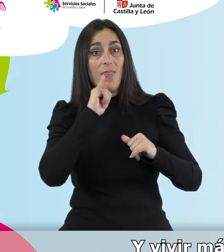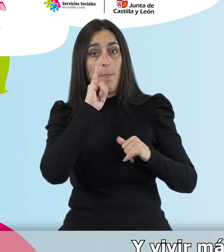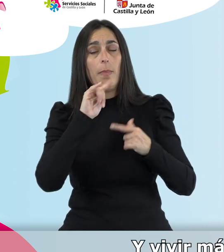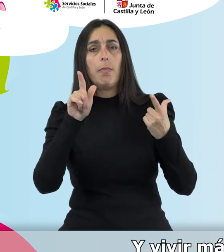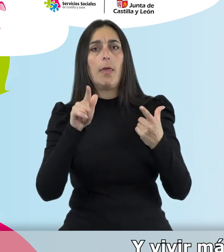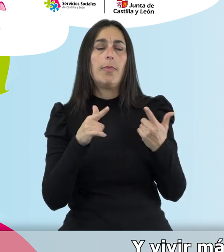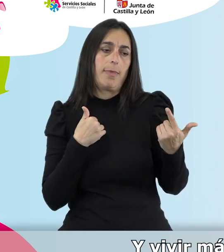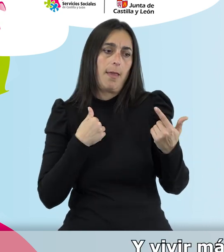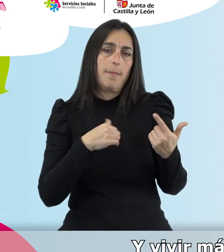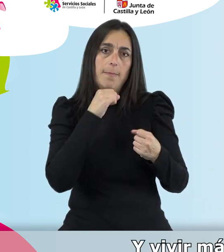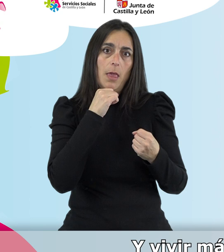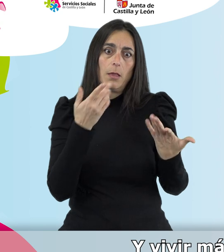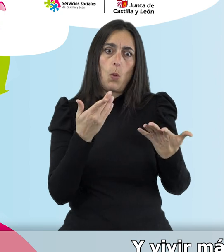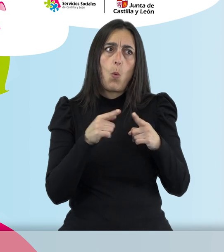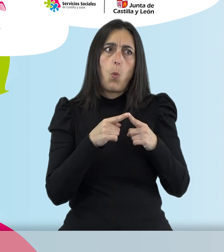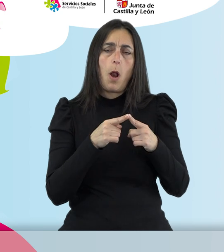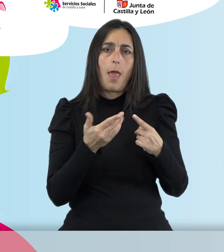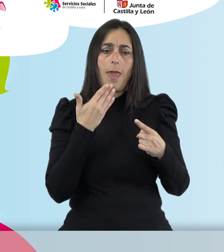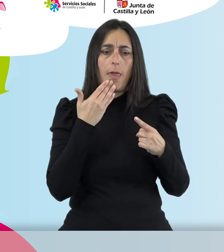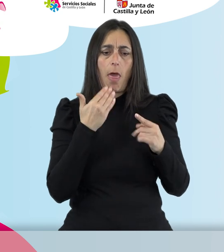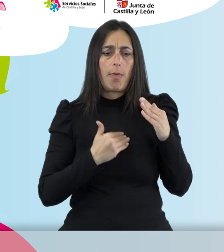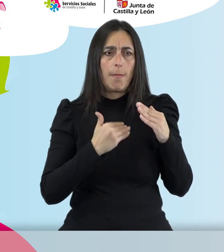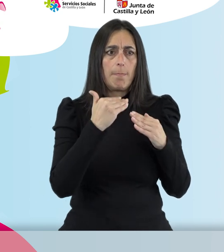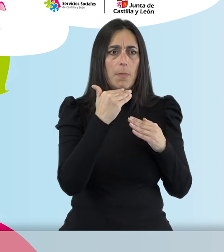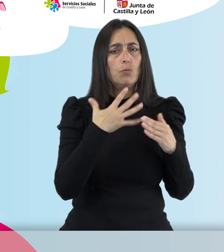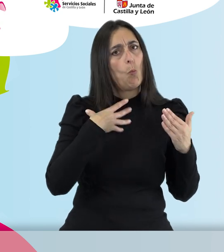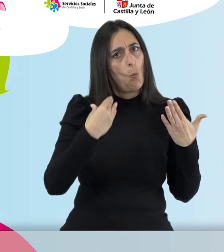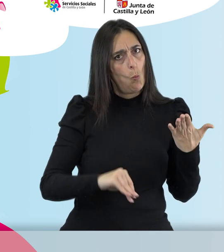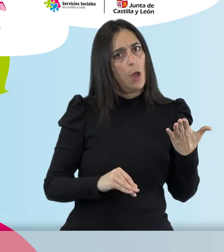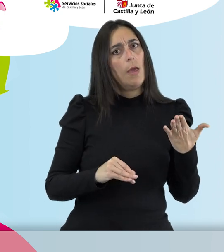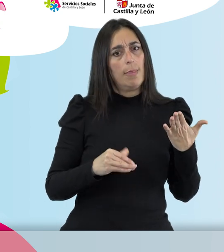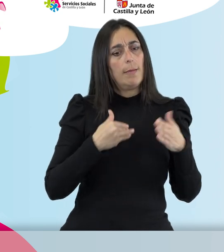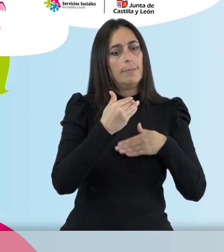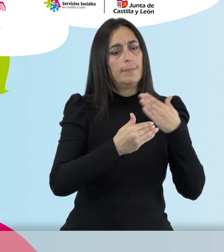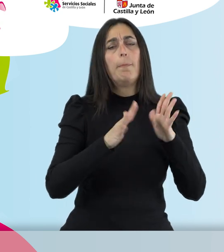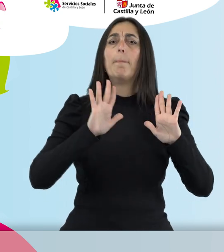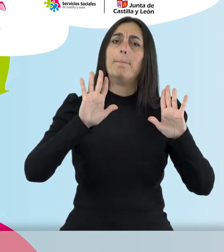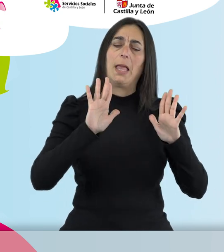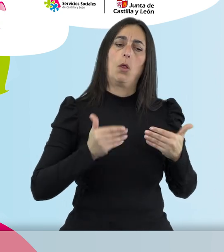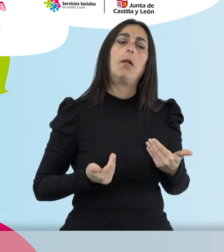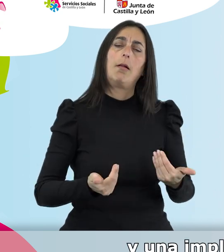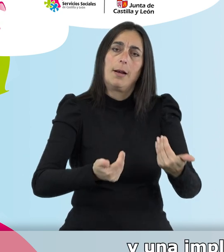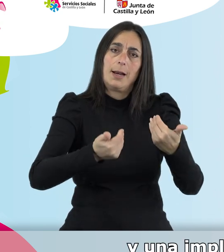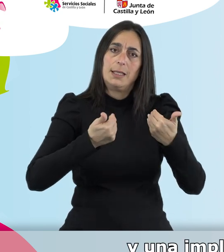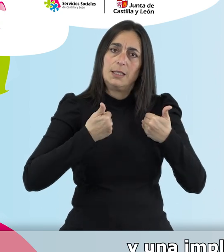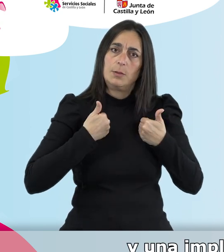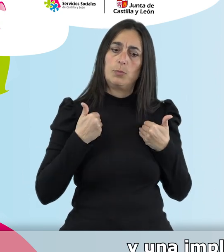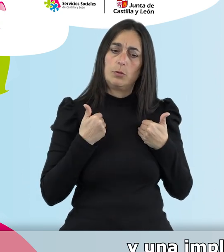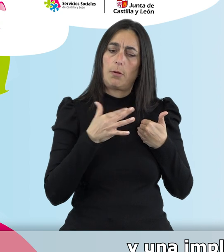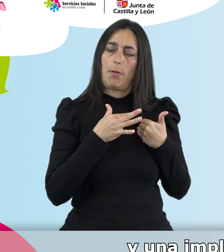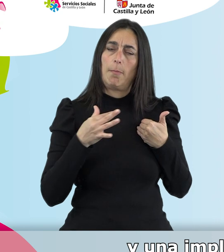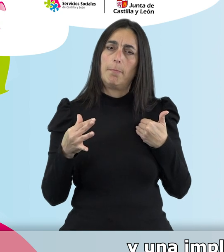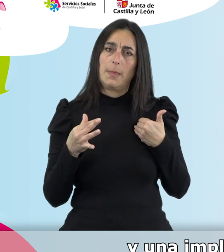años con mejor salud realmente es posible y se ha demostrado científicamente. Pero esto exige una responsabilidad y una